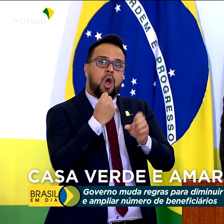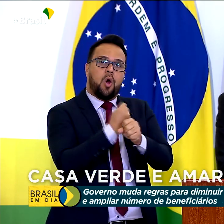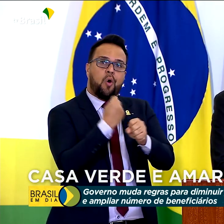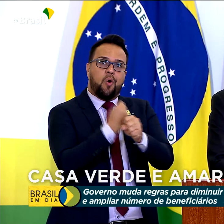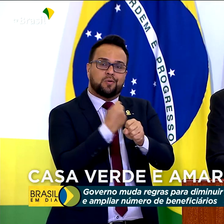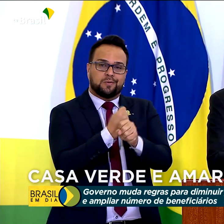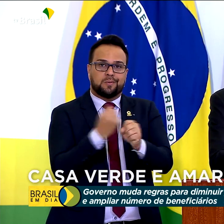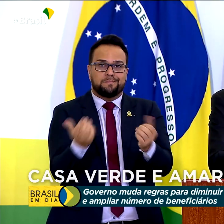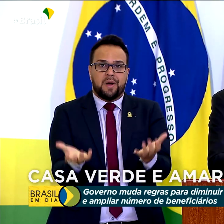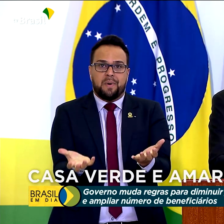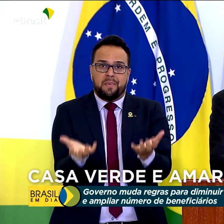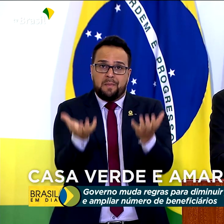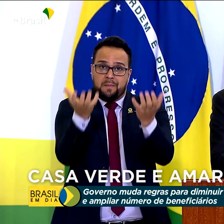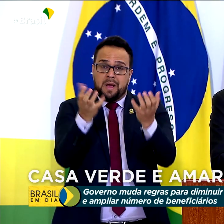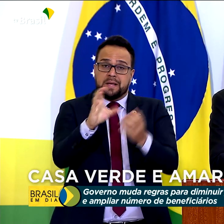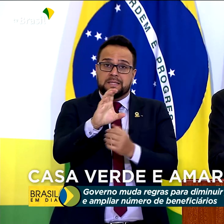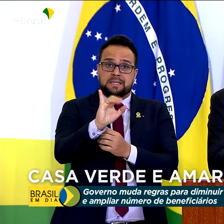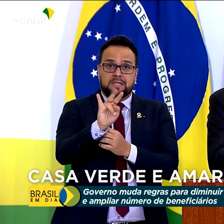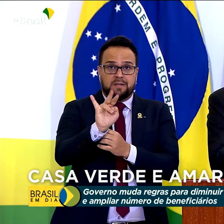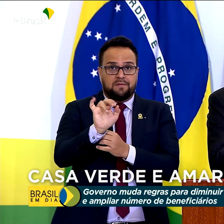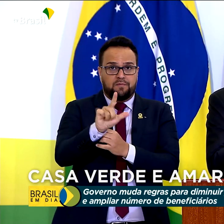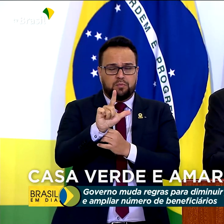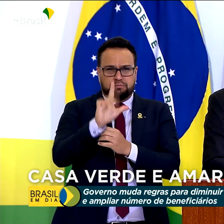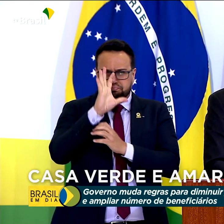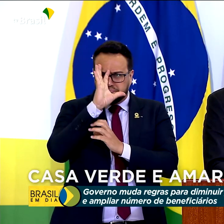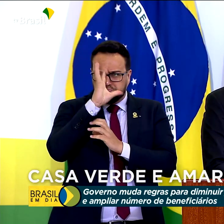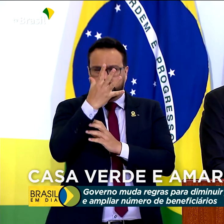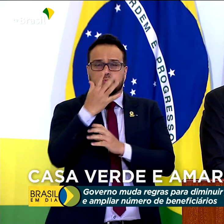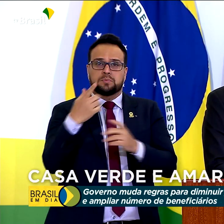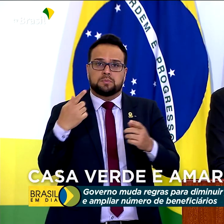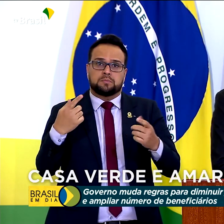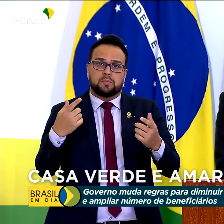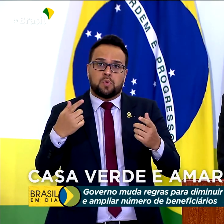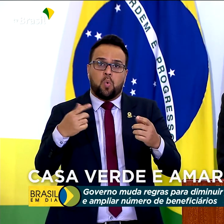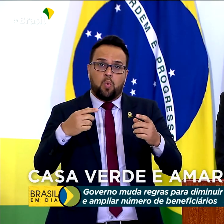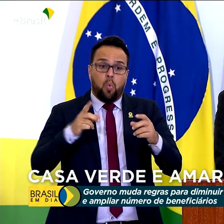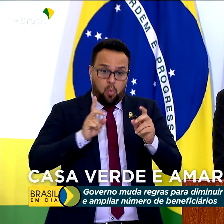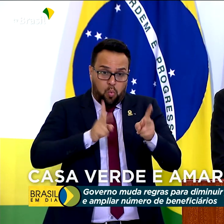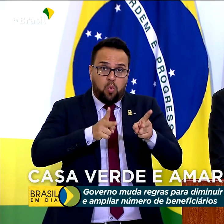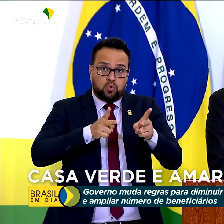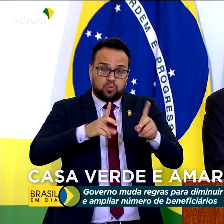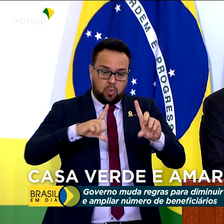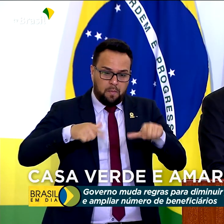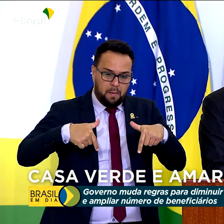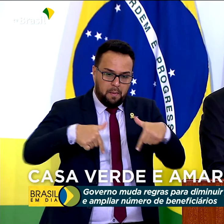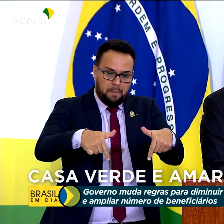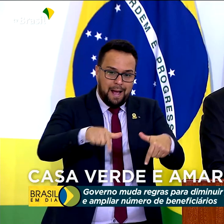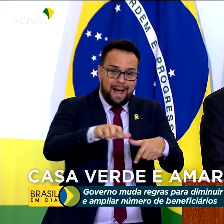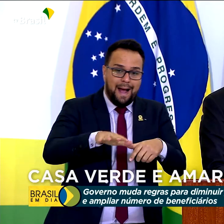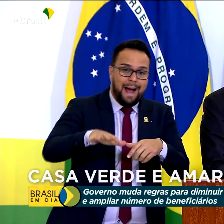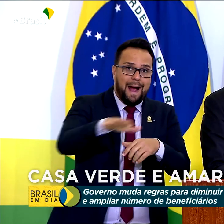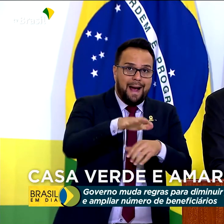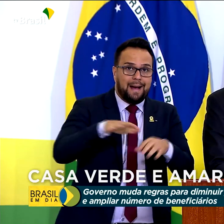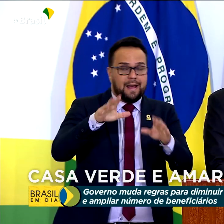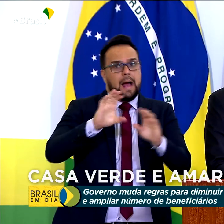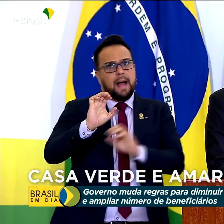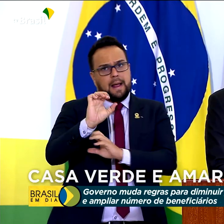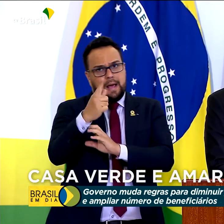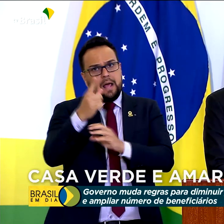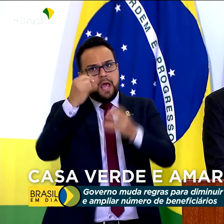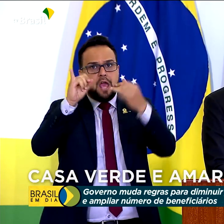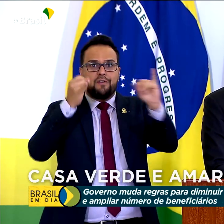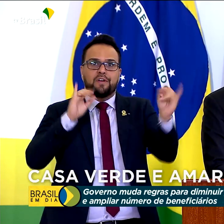Decisão que manteve esse setor trabalhando. Obviamente, evitou-se